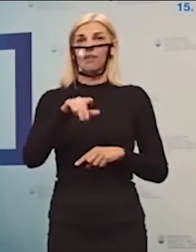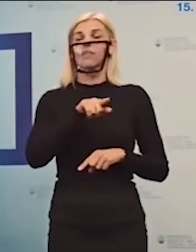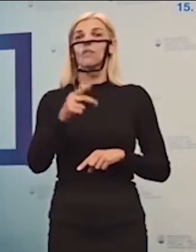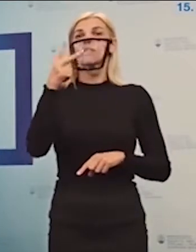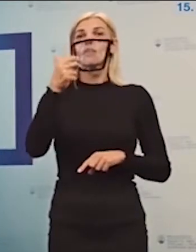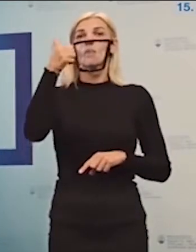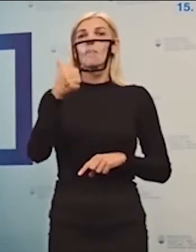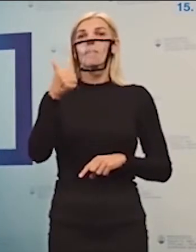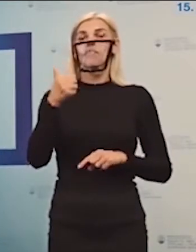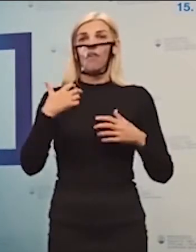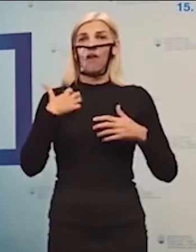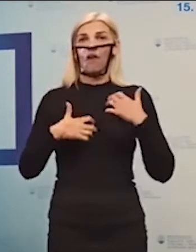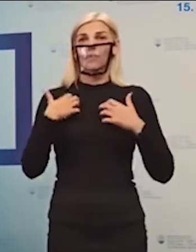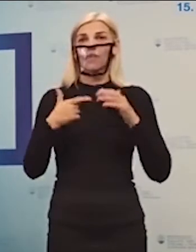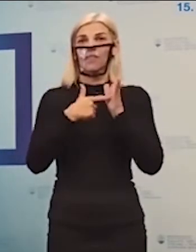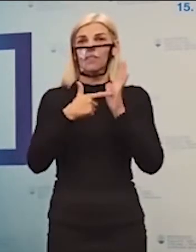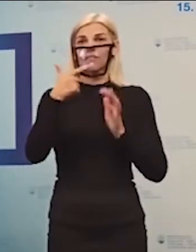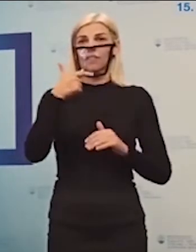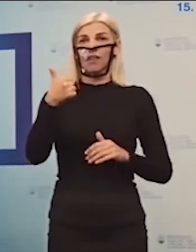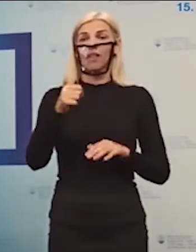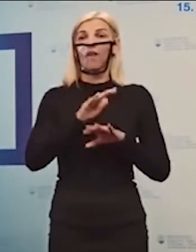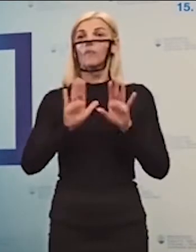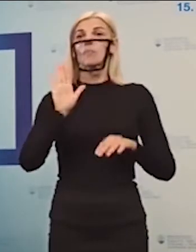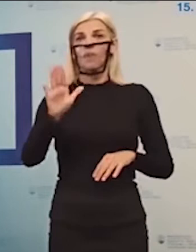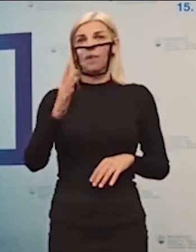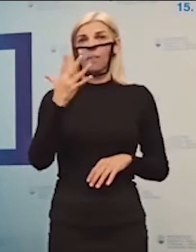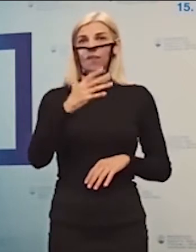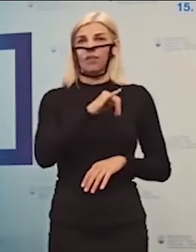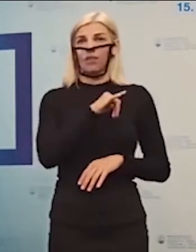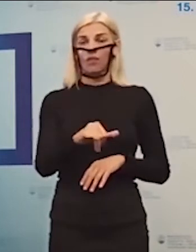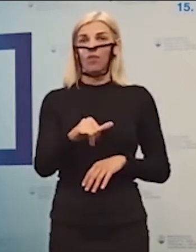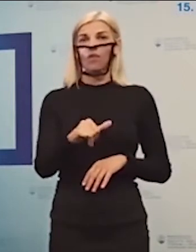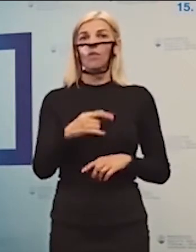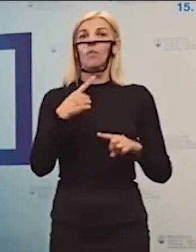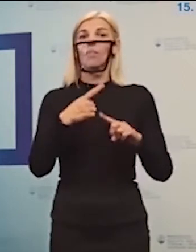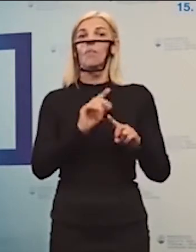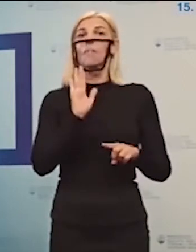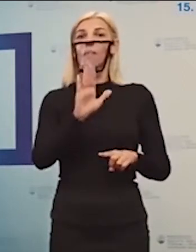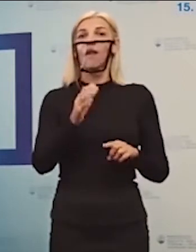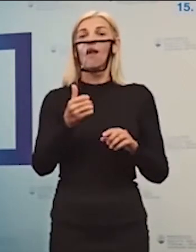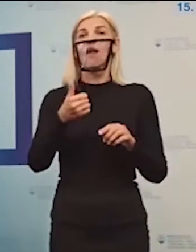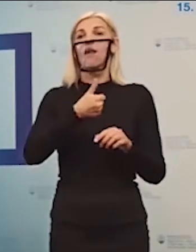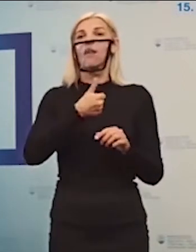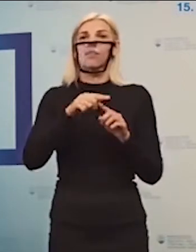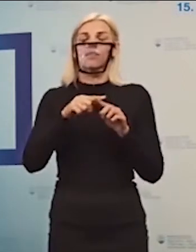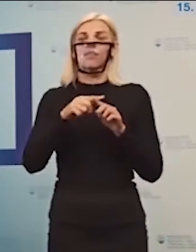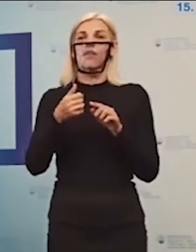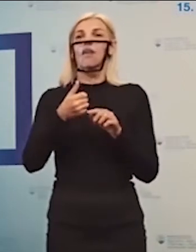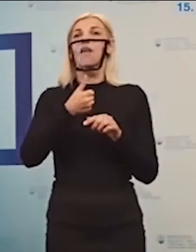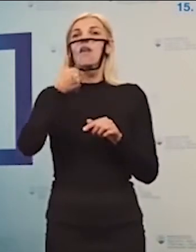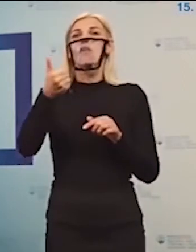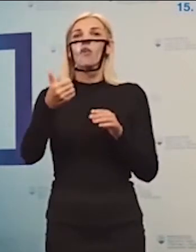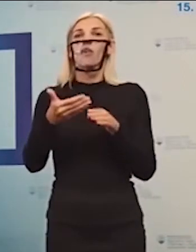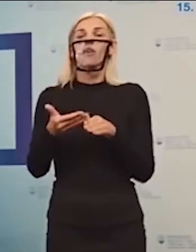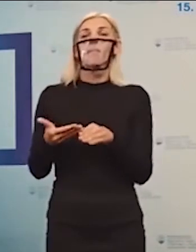augusta 2021 dovršia 5 rokov a budú mať 1 rok pred nástupom povinného